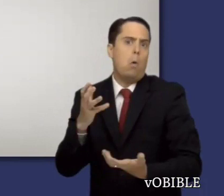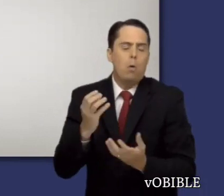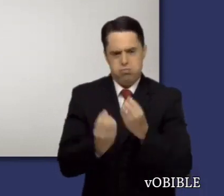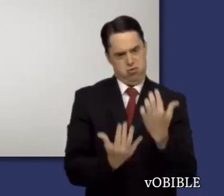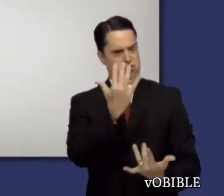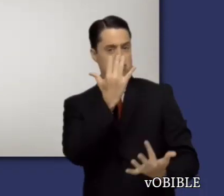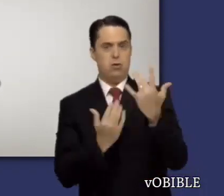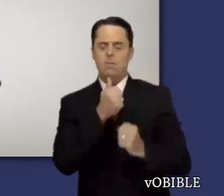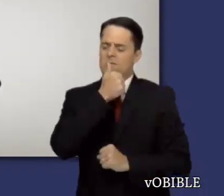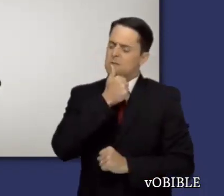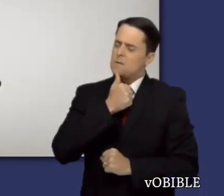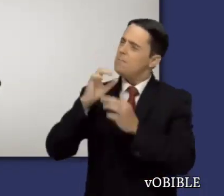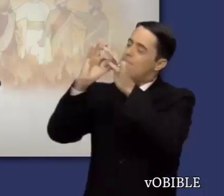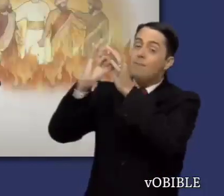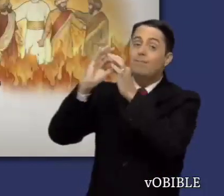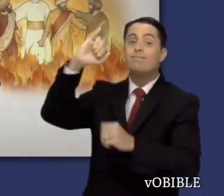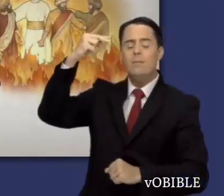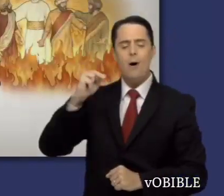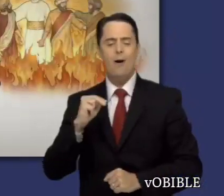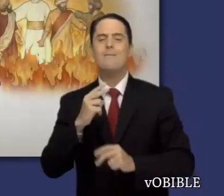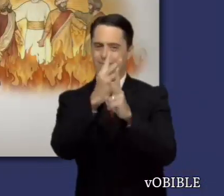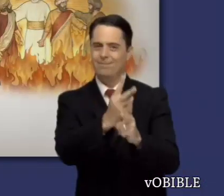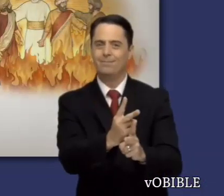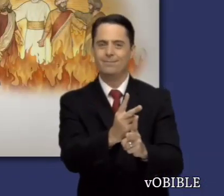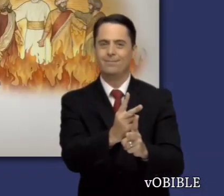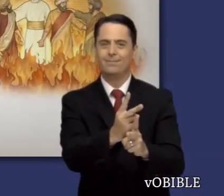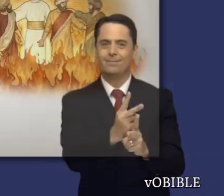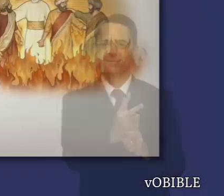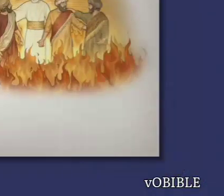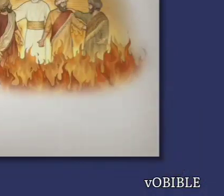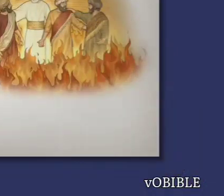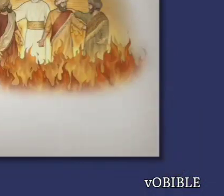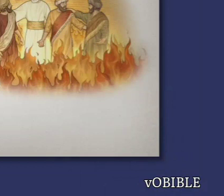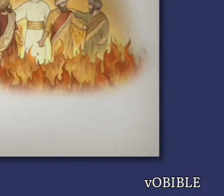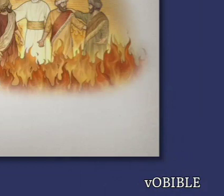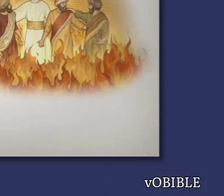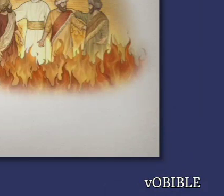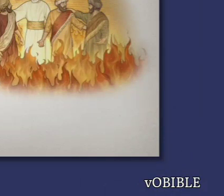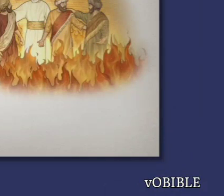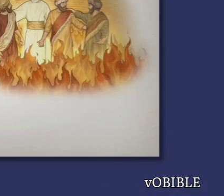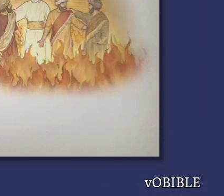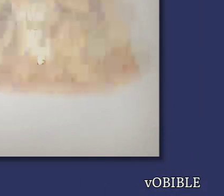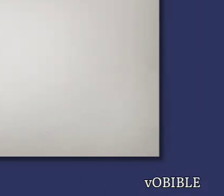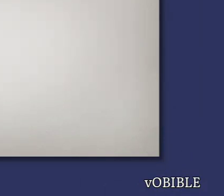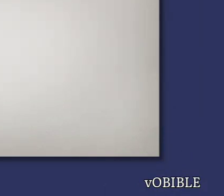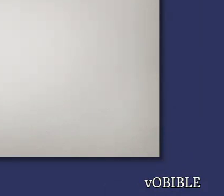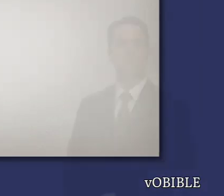Daniel y sus compañeros se mantienen leales a Jehová en todas las pruebas, y él les da su protección.